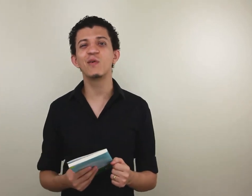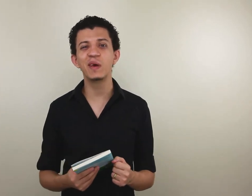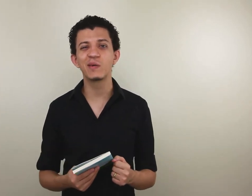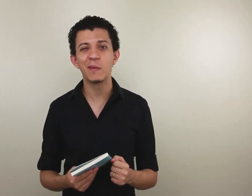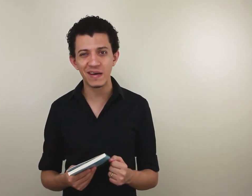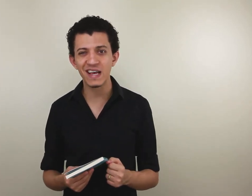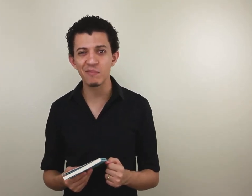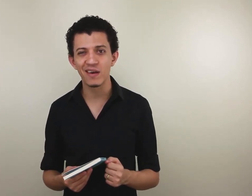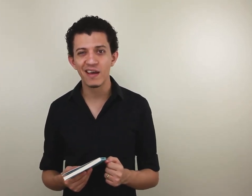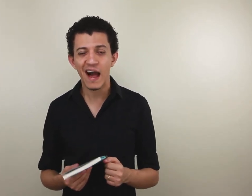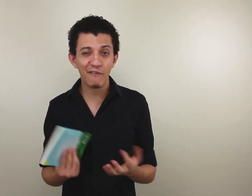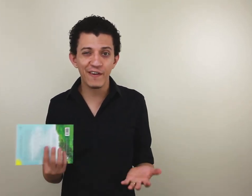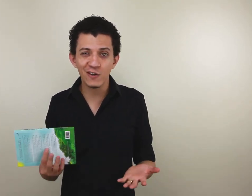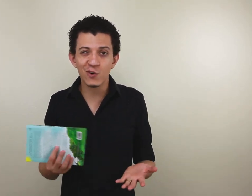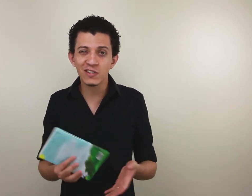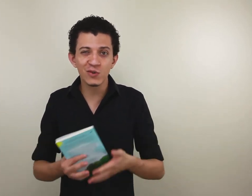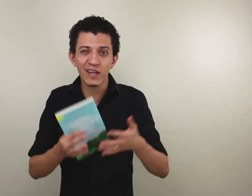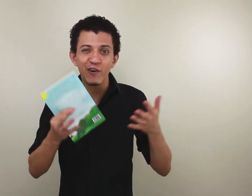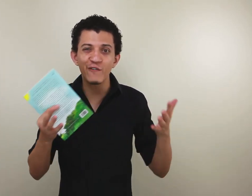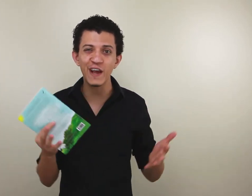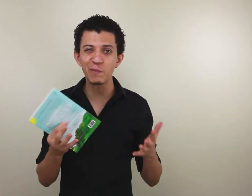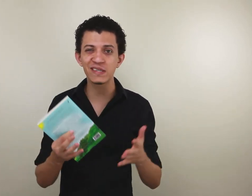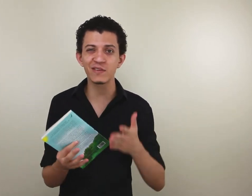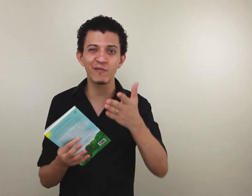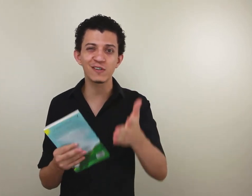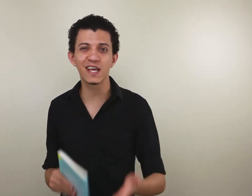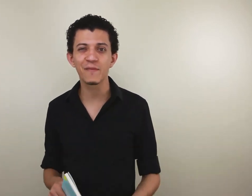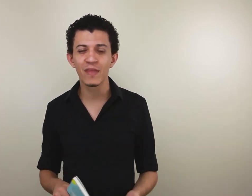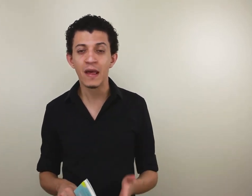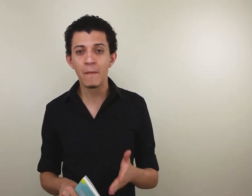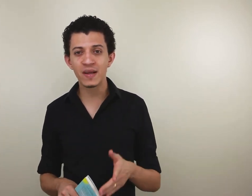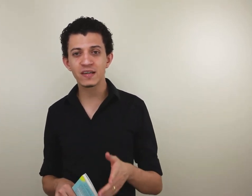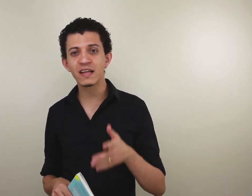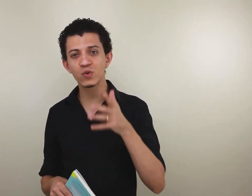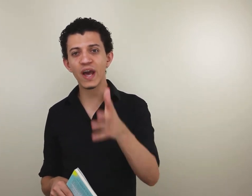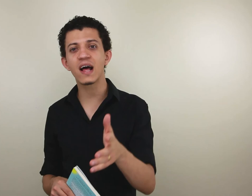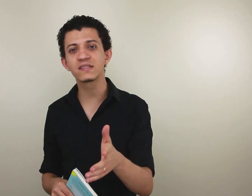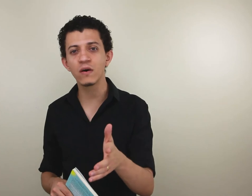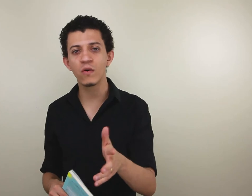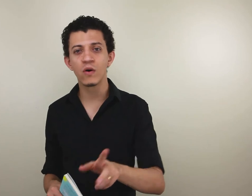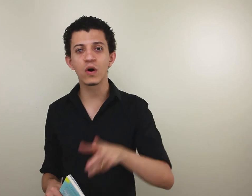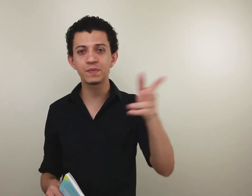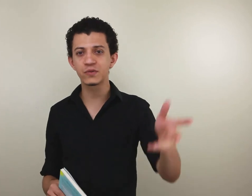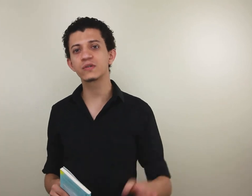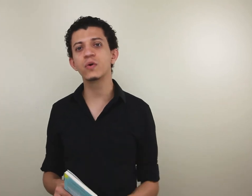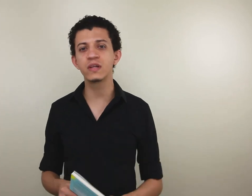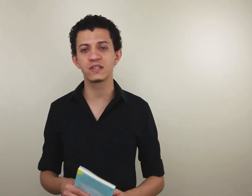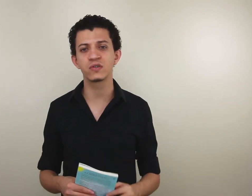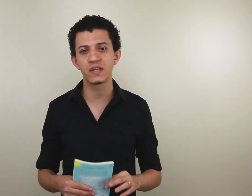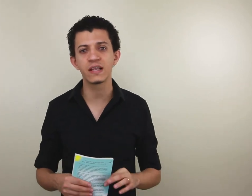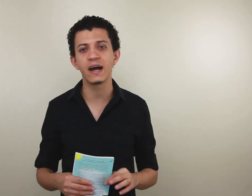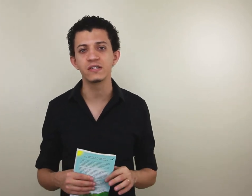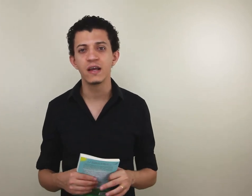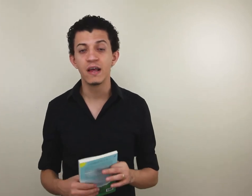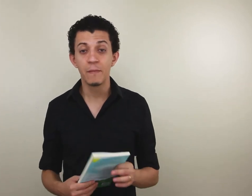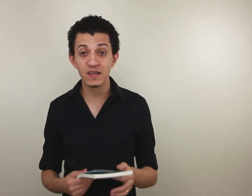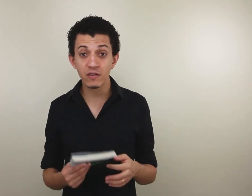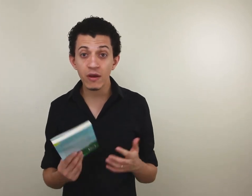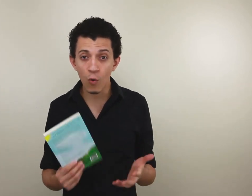comigo, percebe? Afinal de contas, tudo aqui foi feito pensando em você, pensando na sua relação com as pessoas surdas na sociedade, pensando em